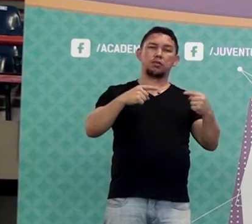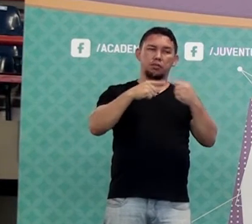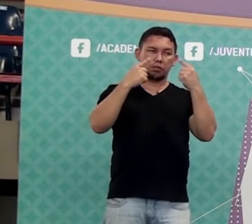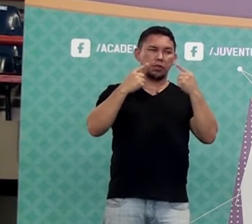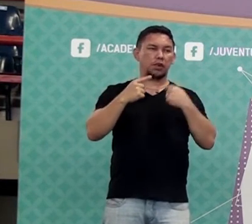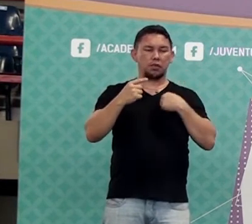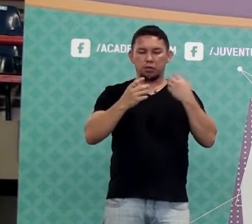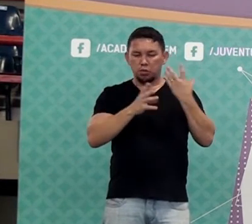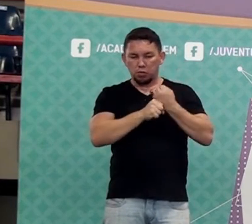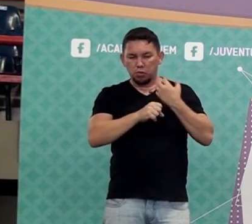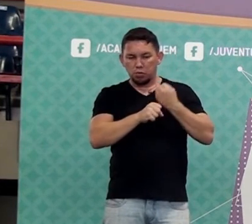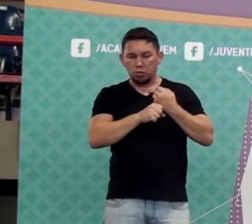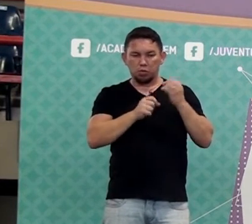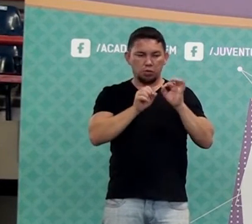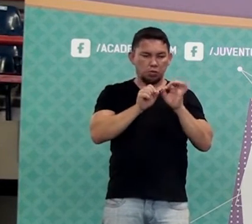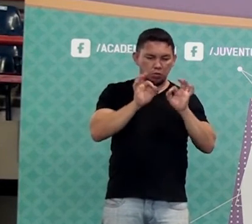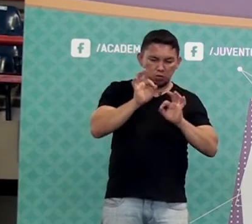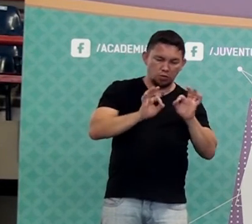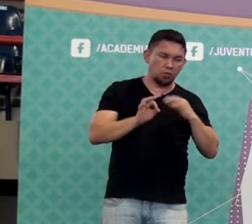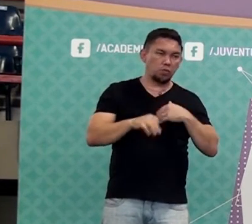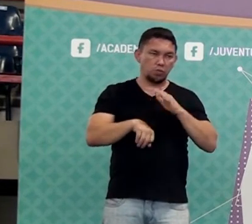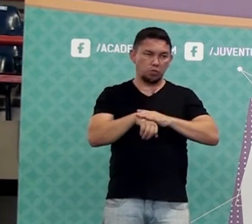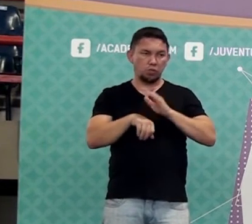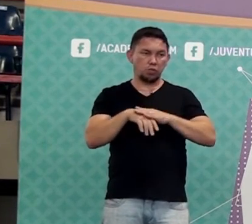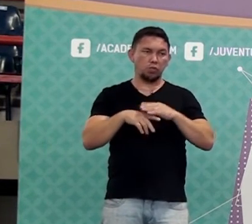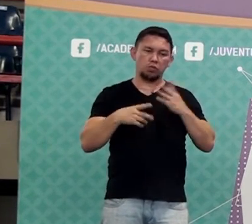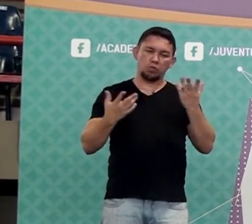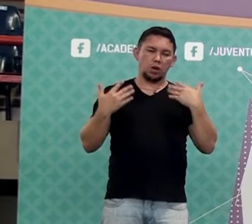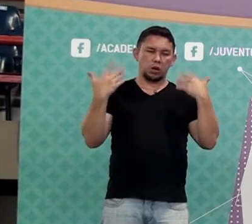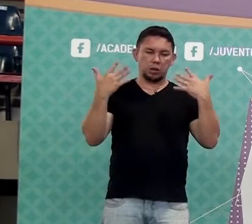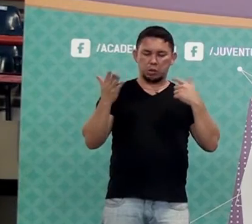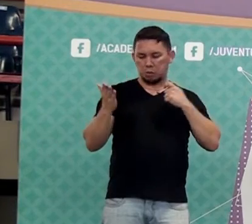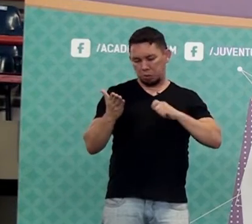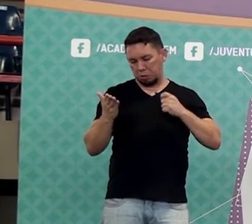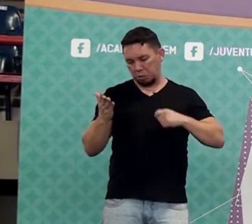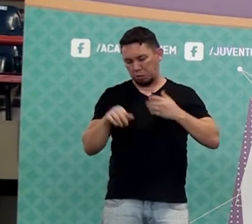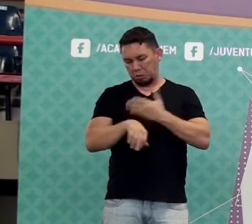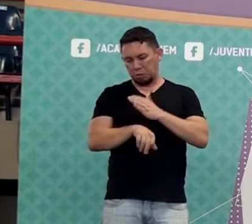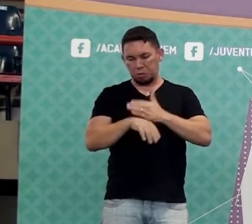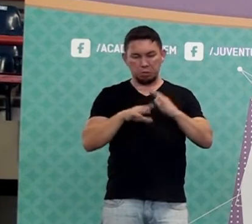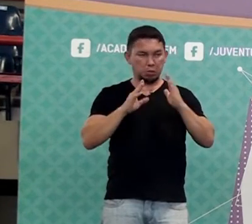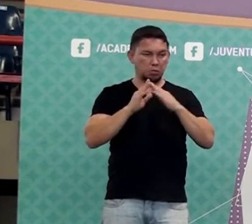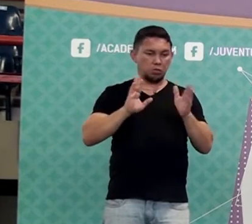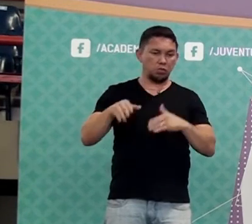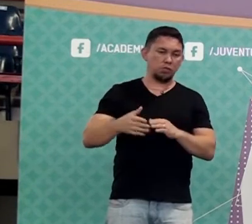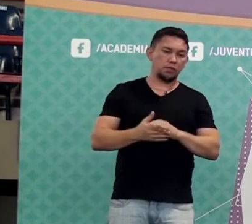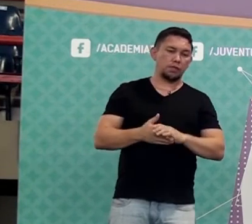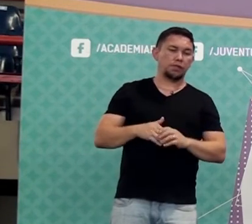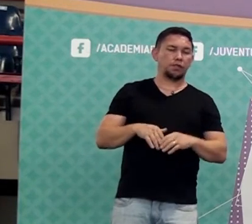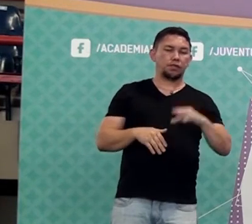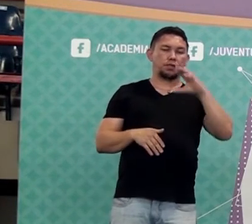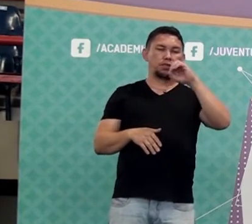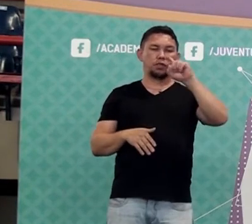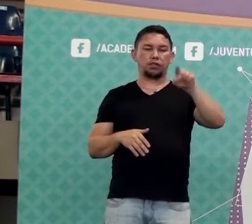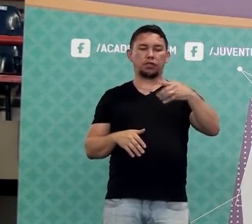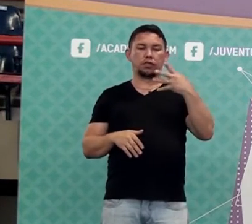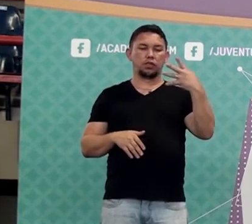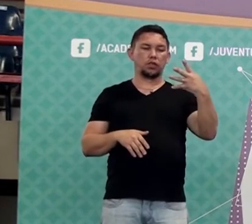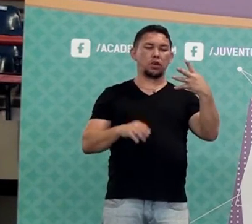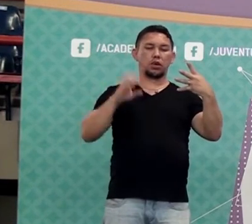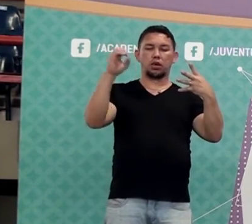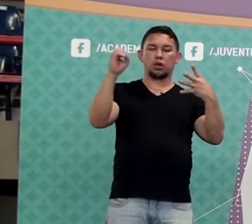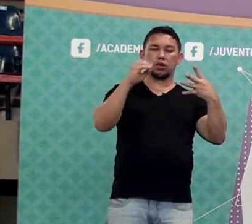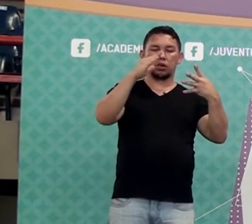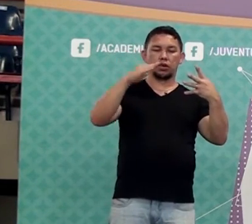Então, a tem que saber fazer sem calculadora. Tá certo? Treinar em casa, tá bom? Então, pronto, 0,4. Eu posso botar em porcentagem como?